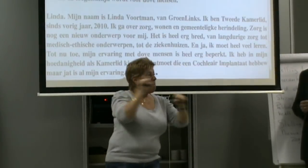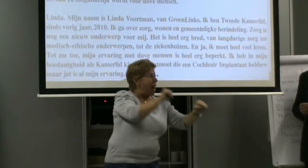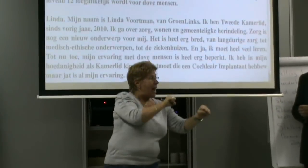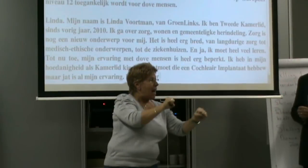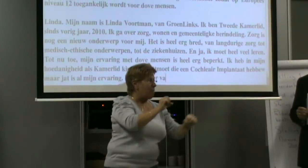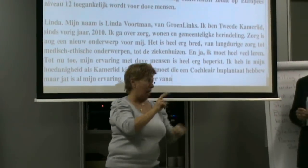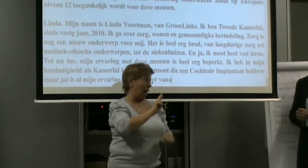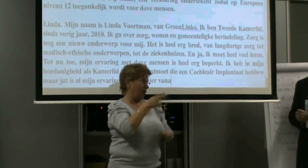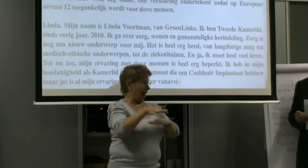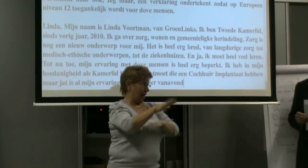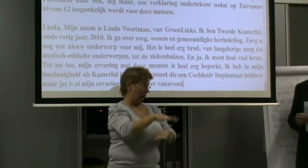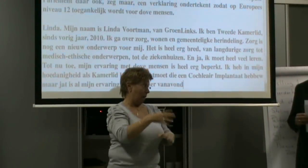Kamer.